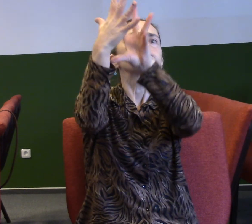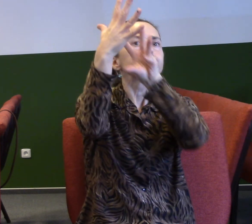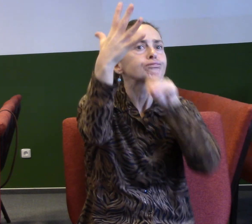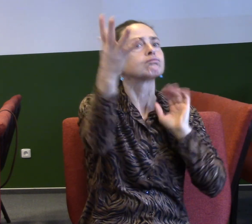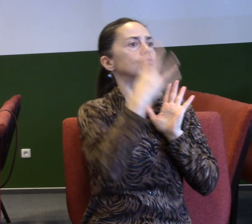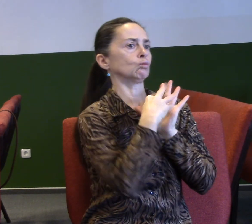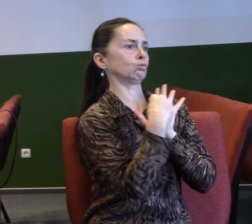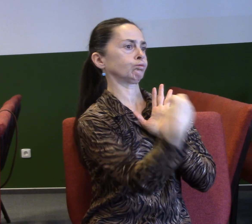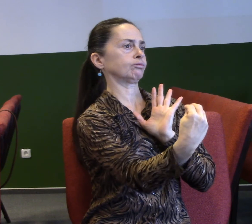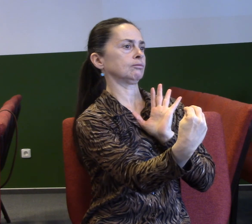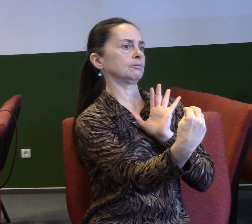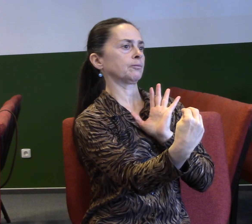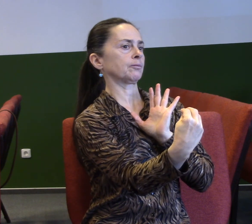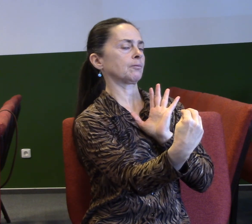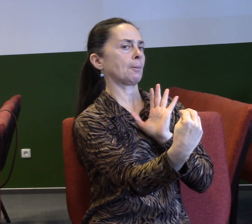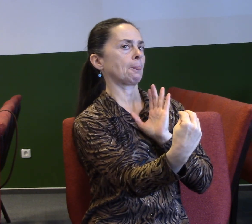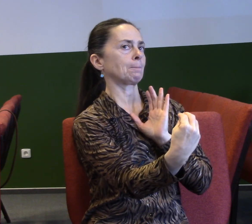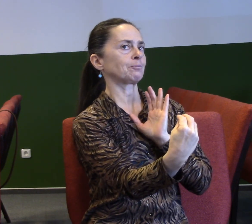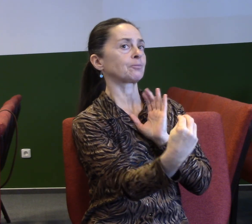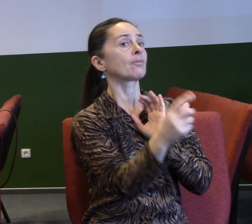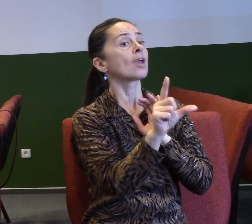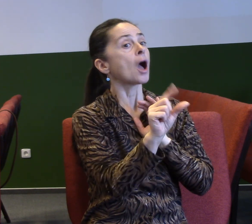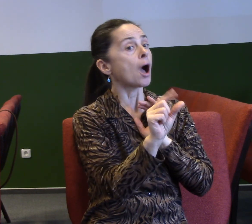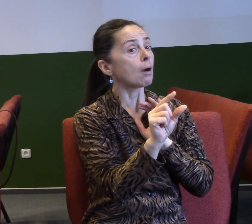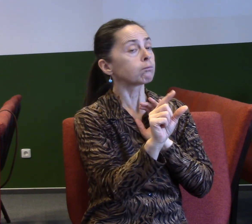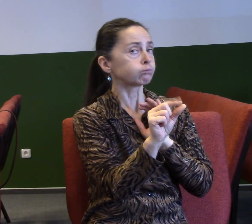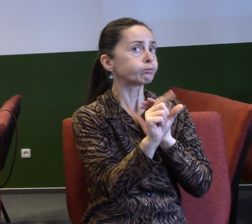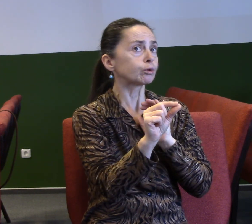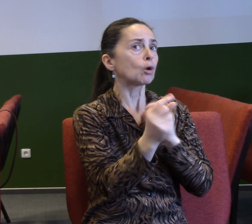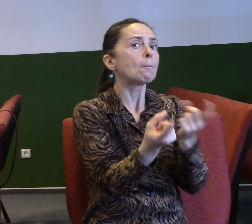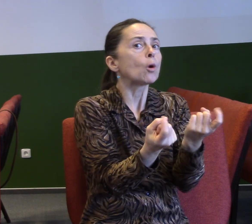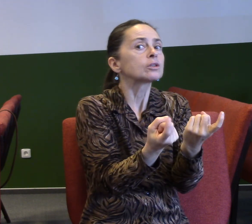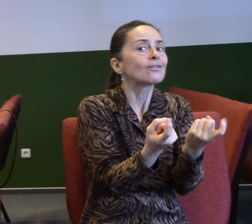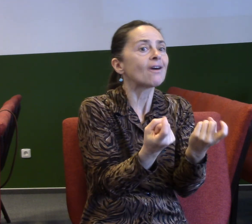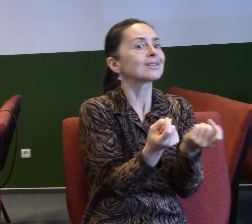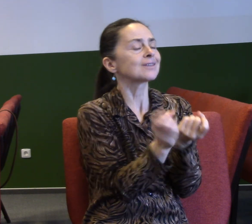jaké motyvy mohu potom věřit, že máš. Že je to věc i volby.